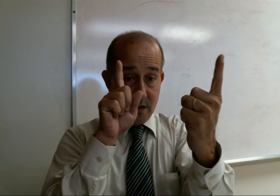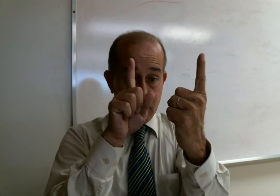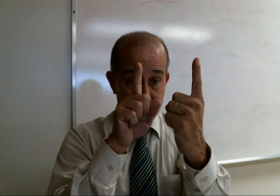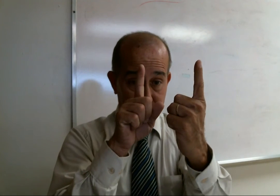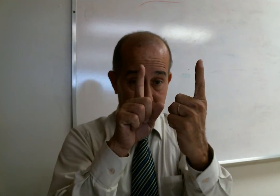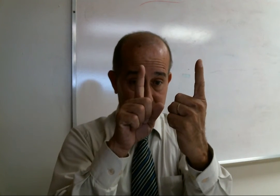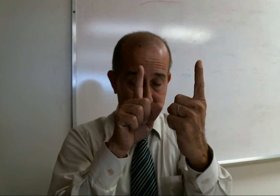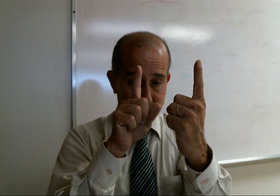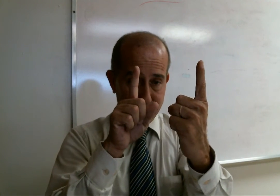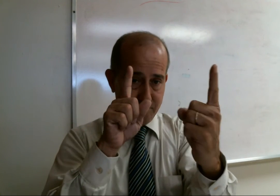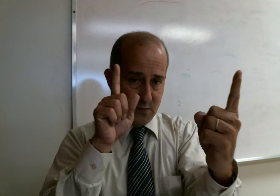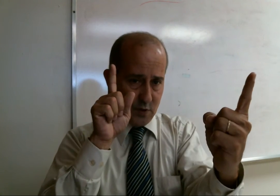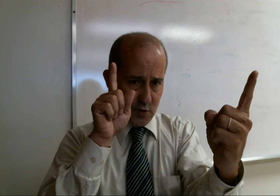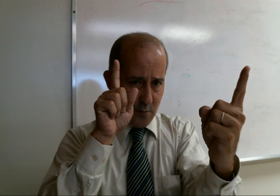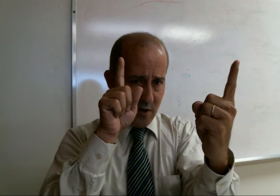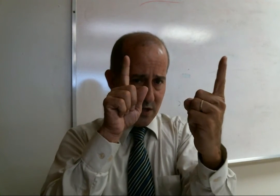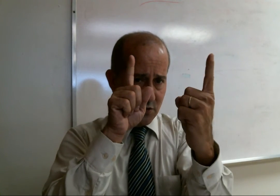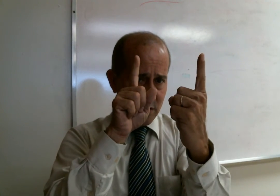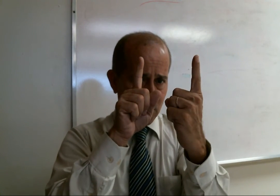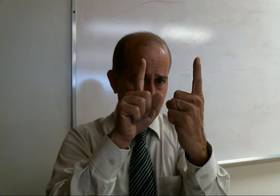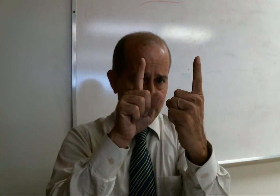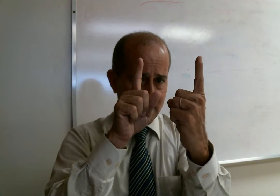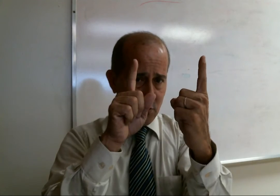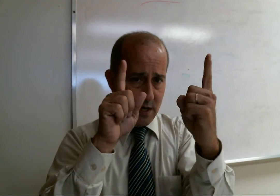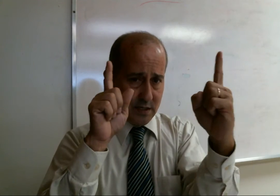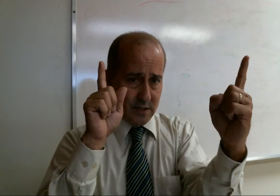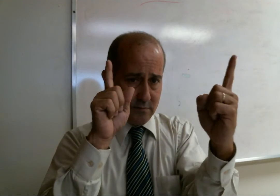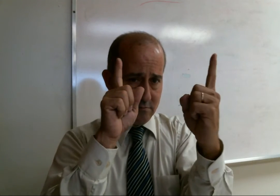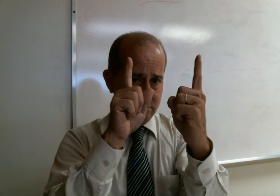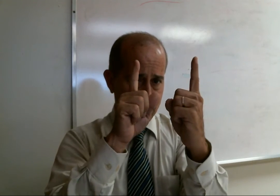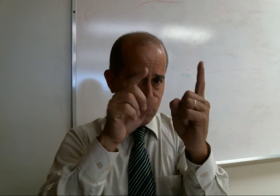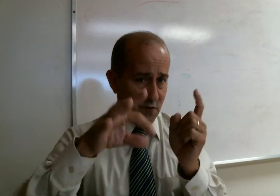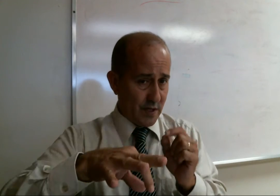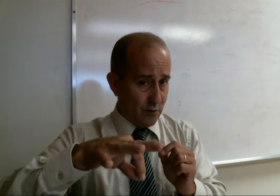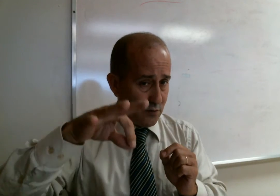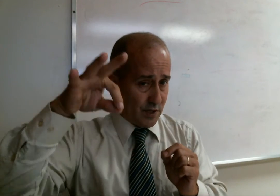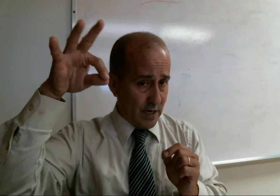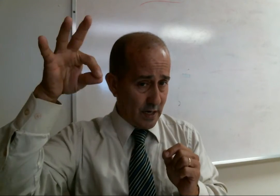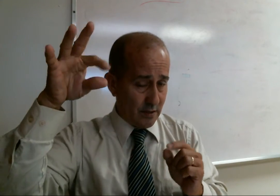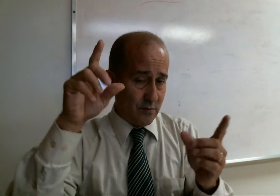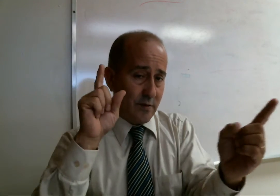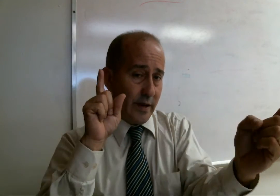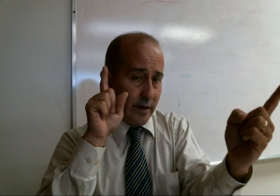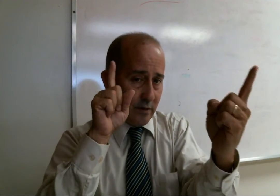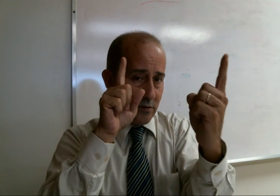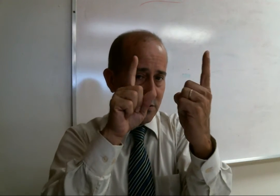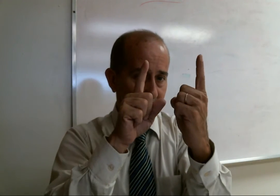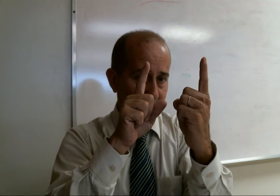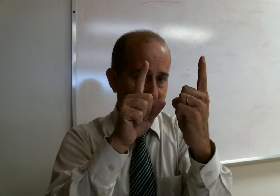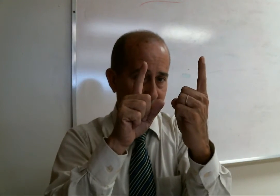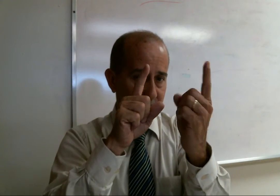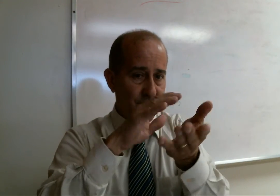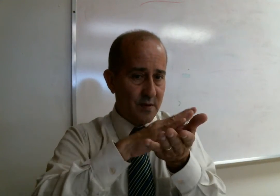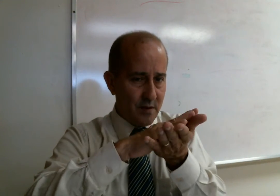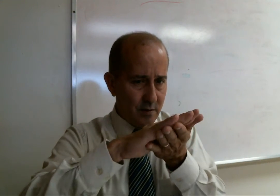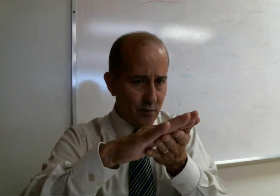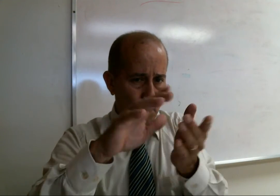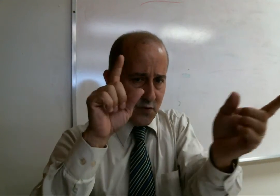encontrarse, estamos hablando de encontrarse con alguien, no de encontrar algo, encontrarse, gusto